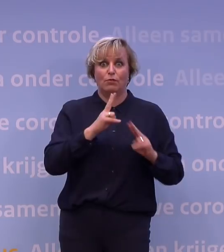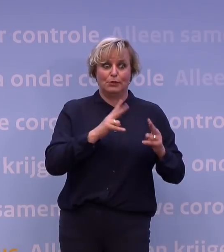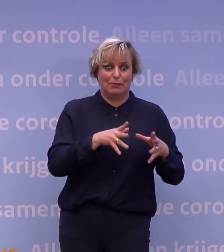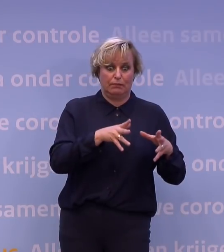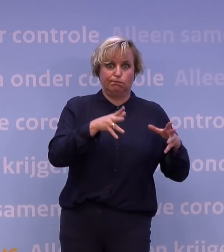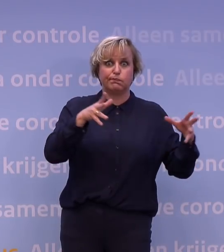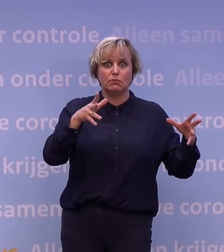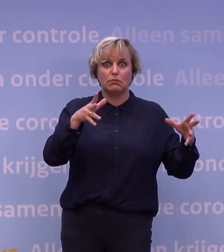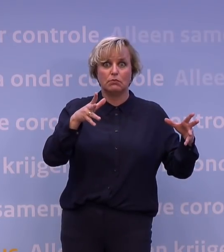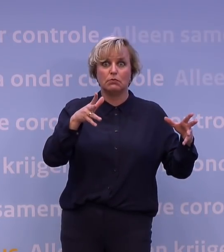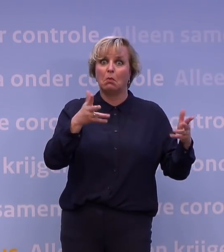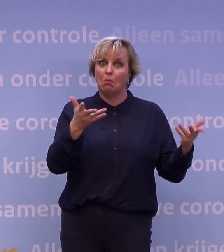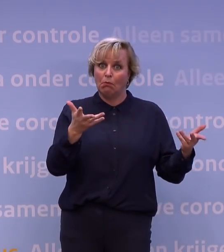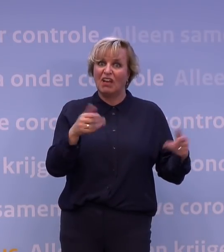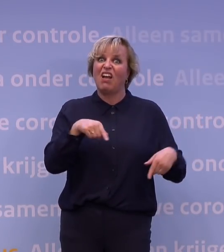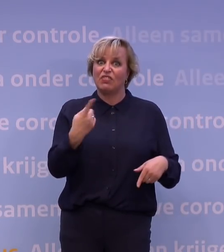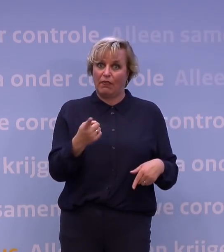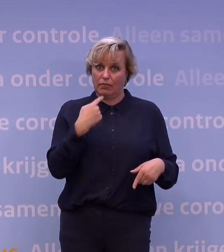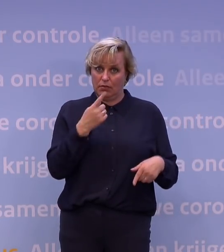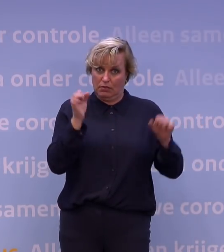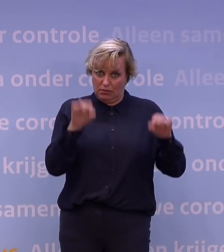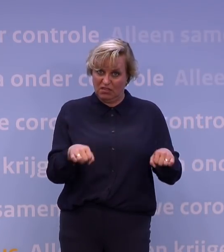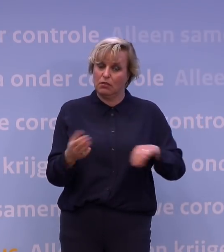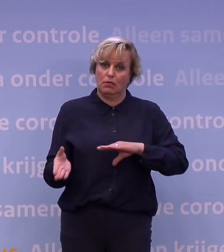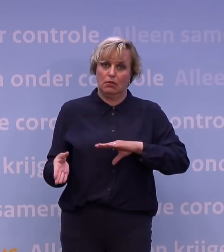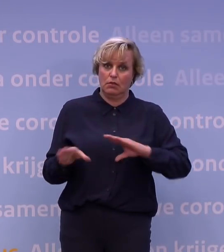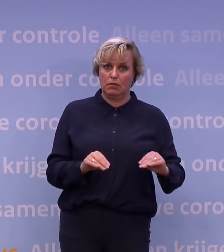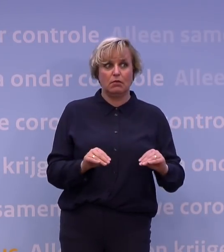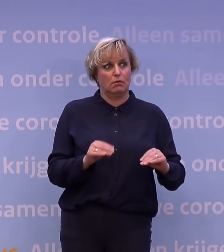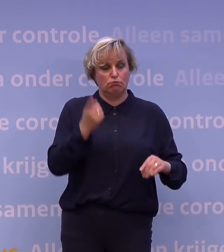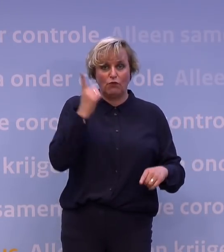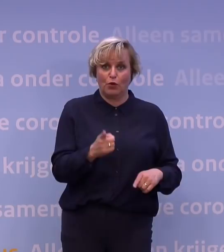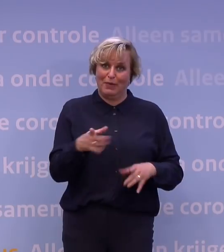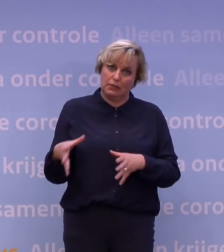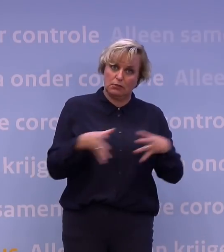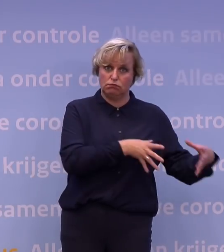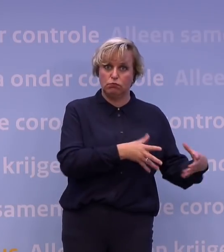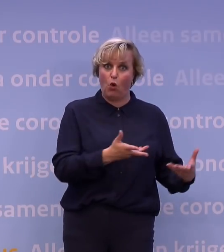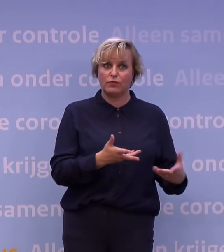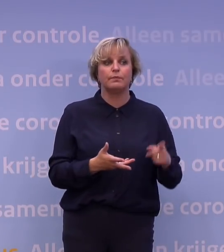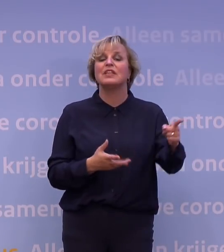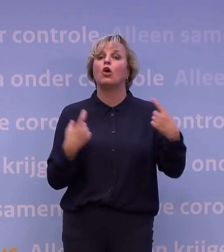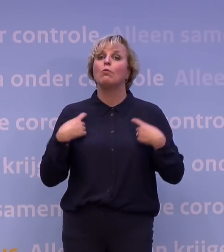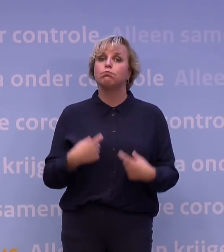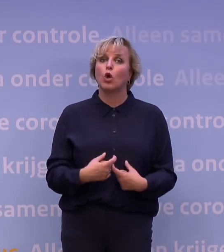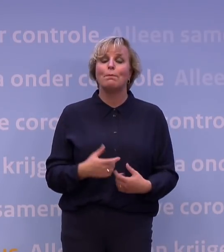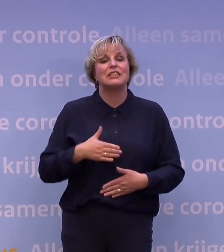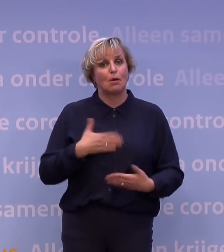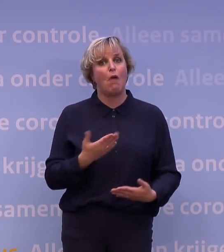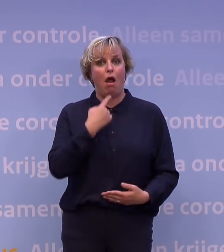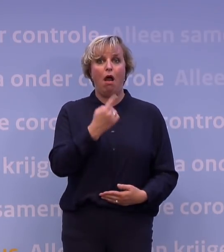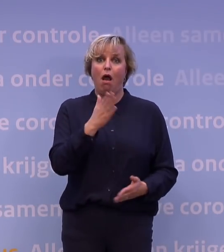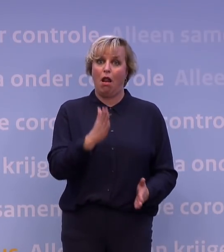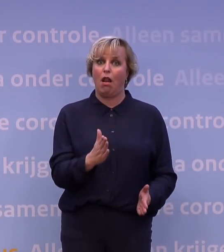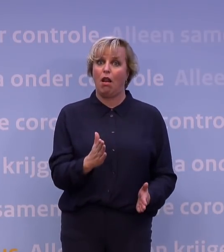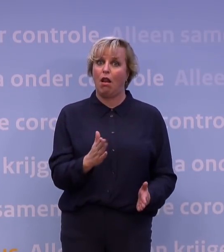u een reden om te zeggen, nu komt-ie er, ik maak gebruik van mijn bevoegdheid? Nou, het is zo dat burgemeesters nu al de bevoegdheid hebben. Dus die zouden er nu al